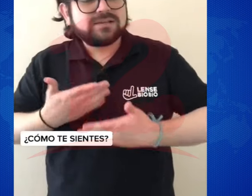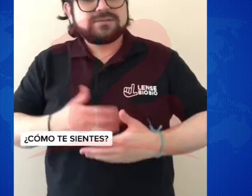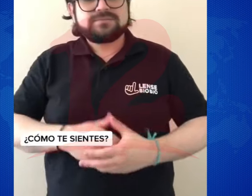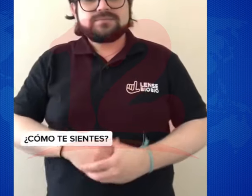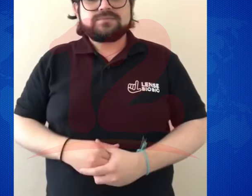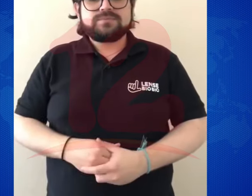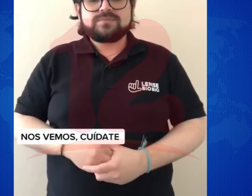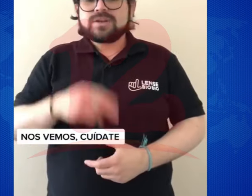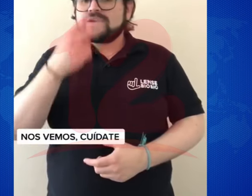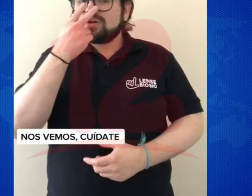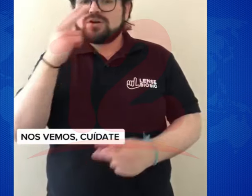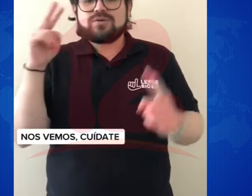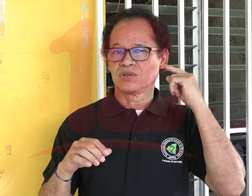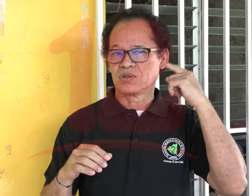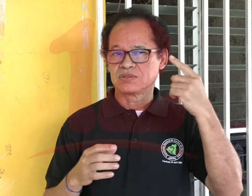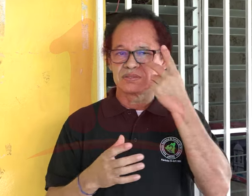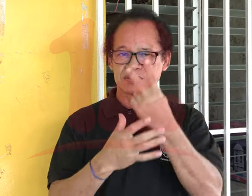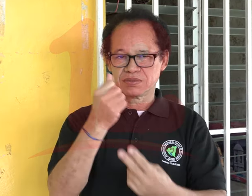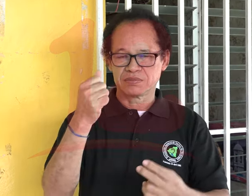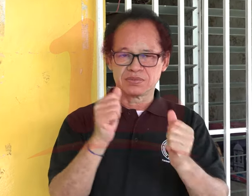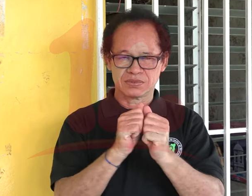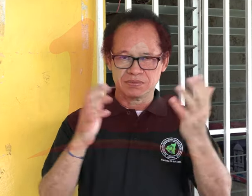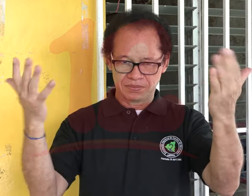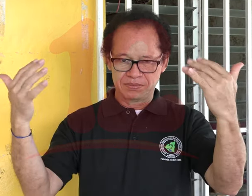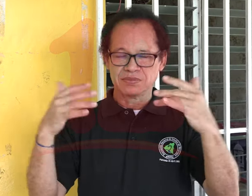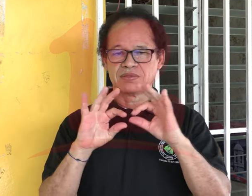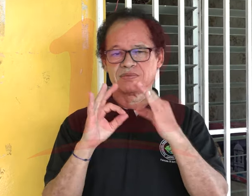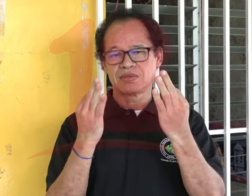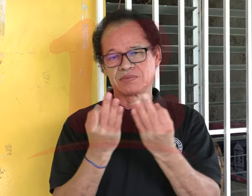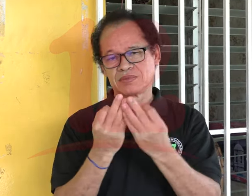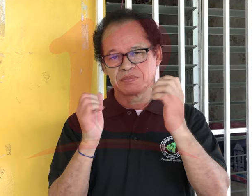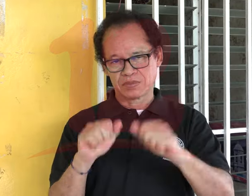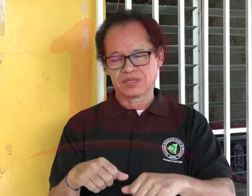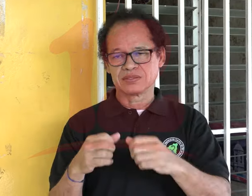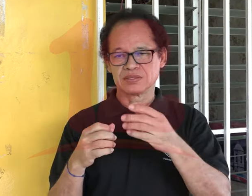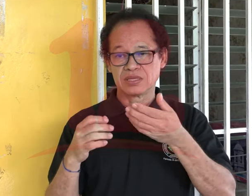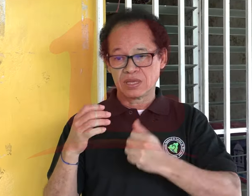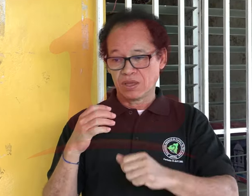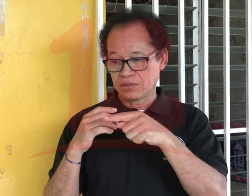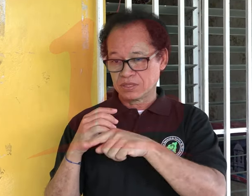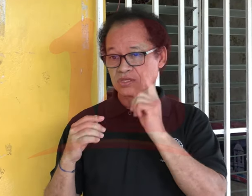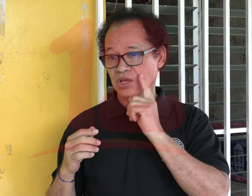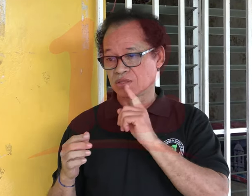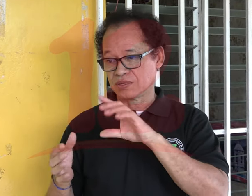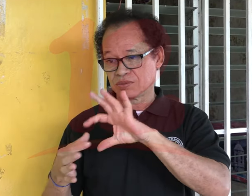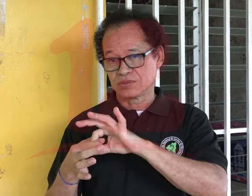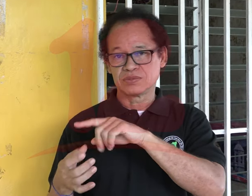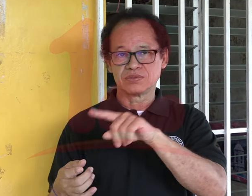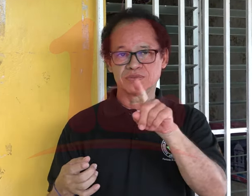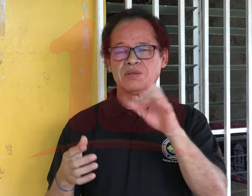que las personas sordas y las personas oyentes tienen la gran capacidad para apreterlo. Va